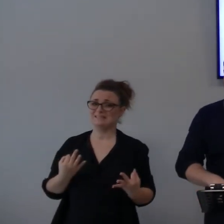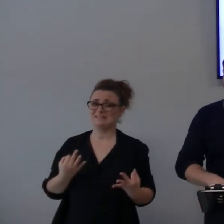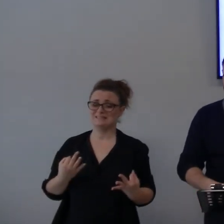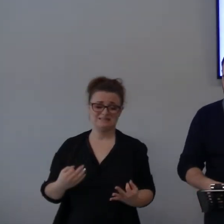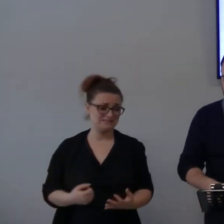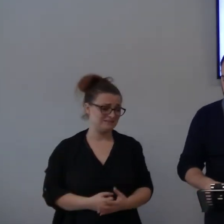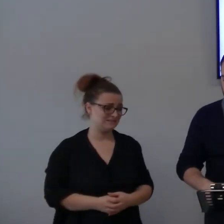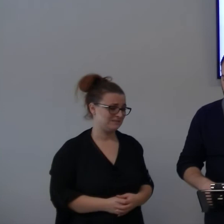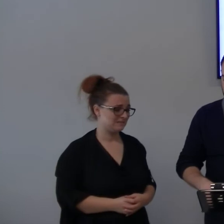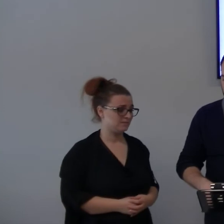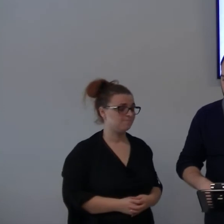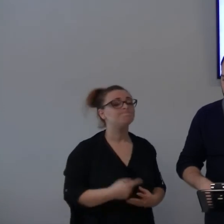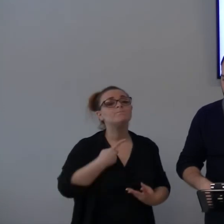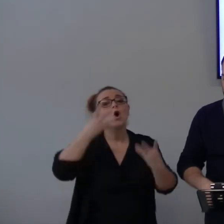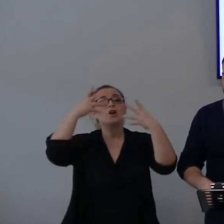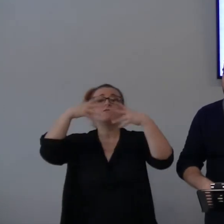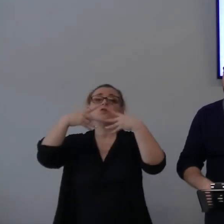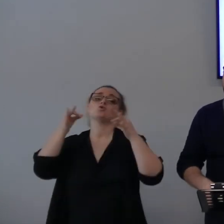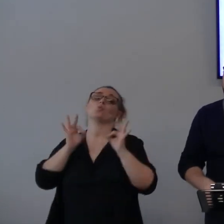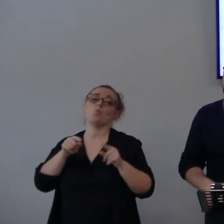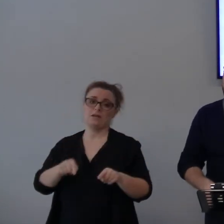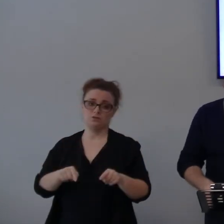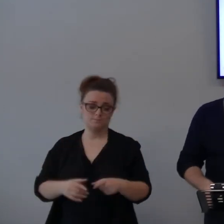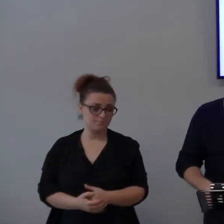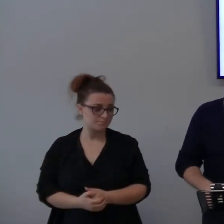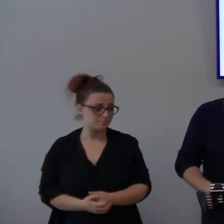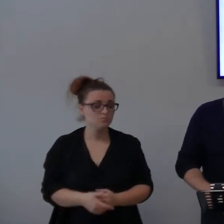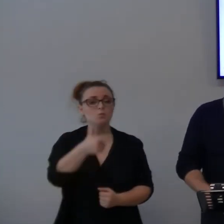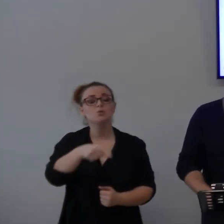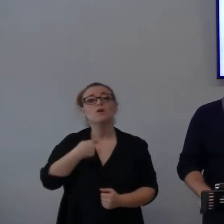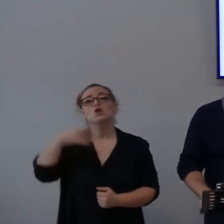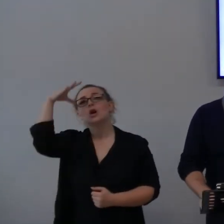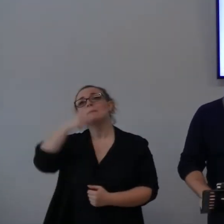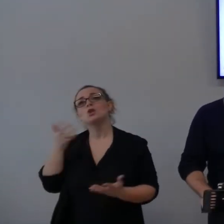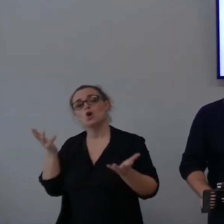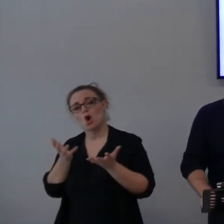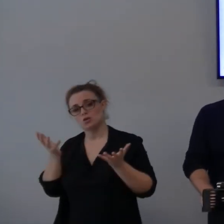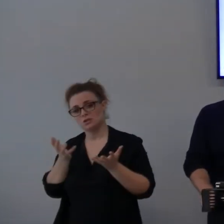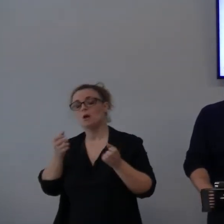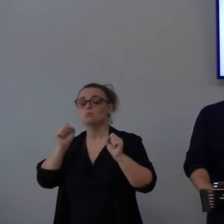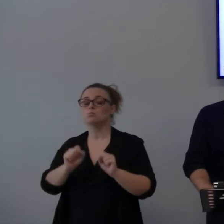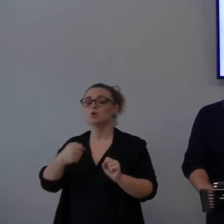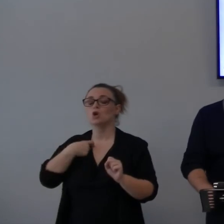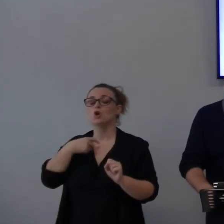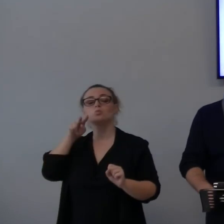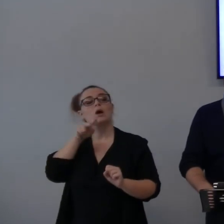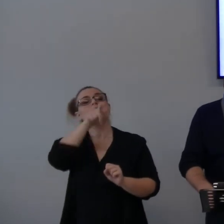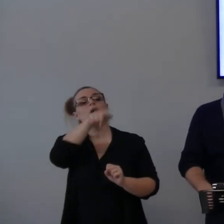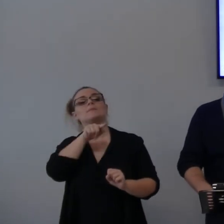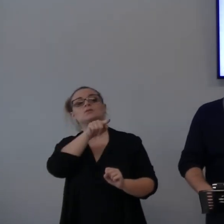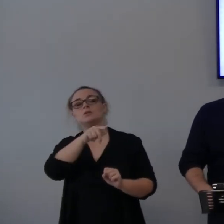Quindi, ho riflettuto su questo, proprio perché mi sono accorto io, che a volte, magari, se vedo delle persone,